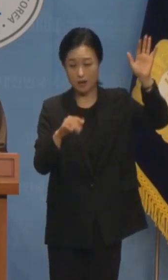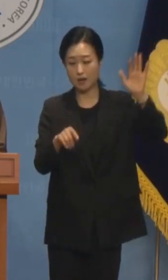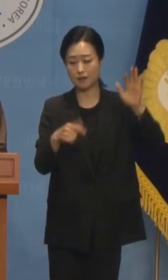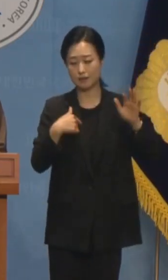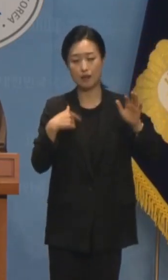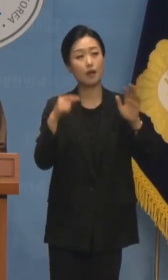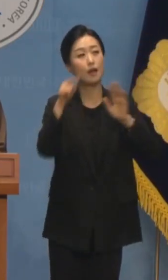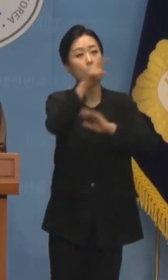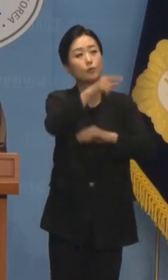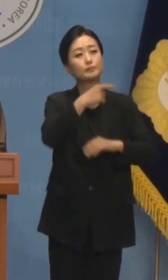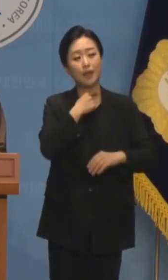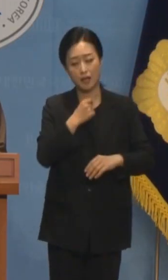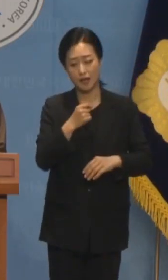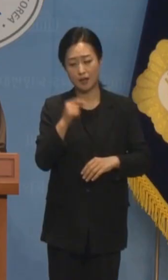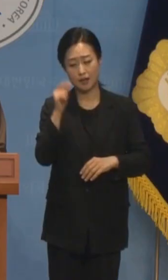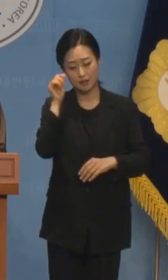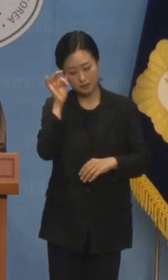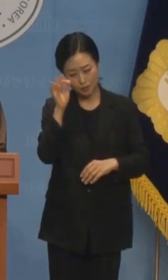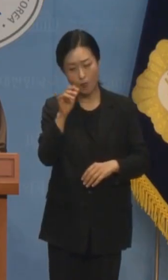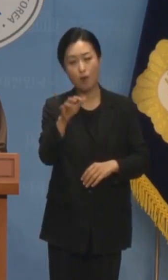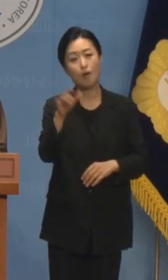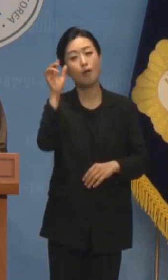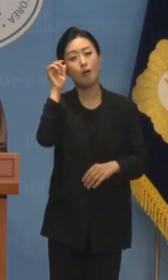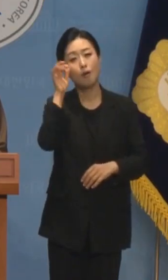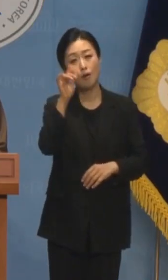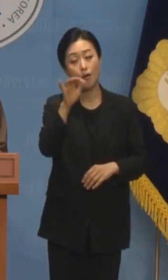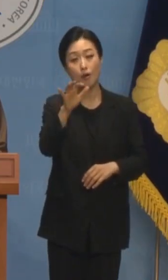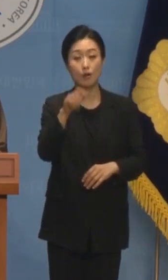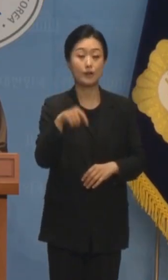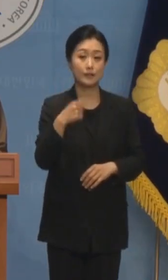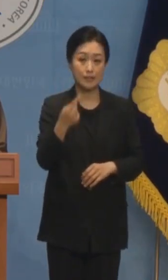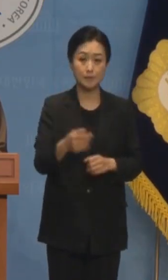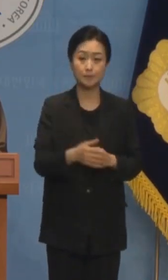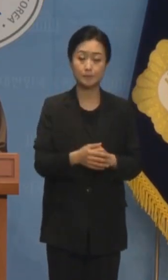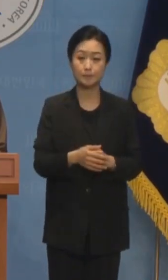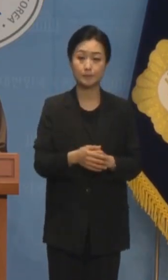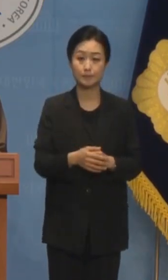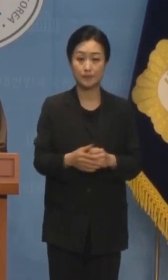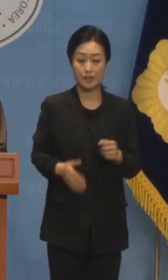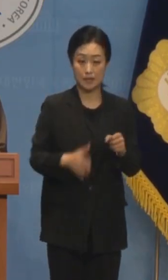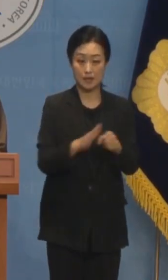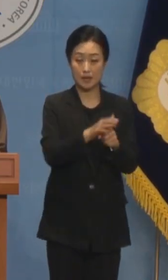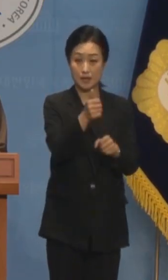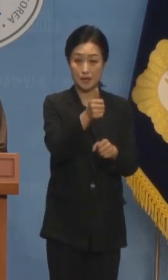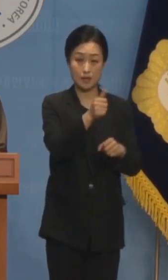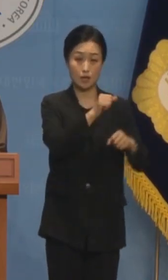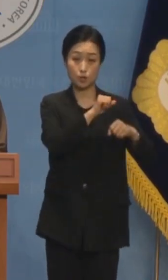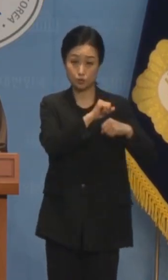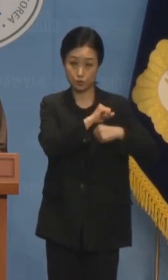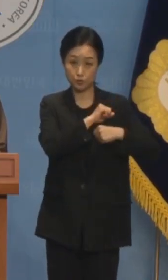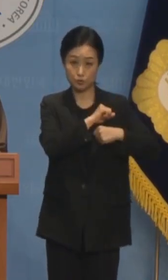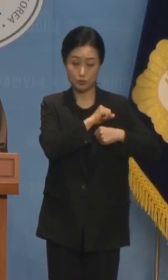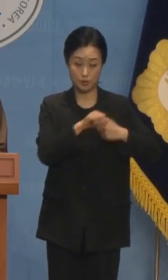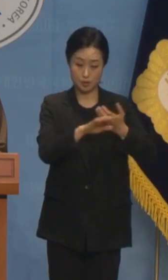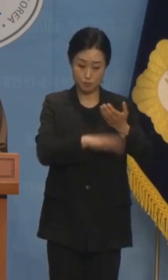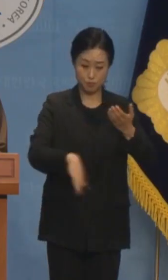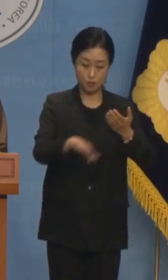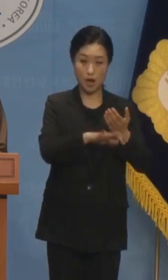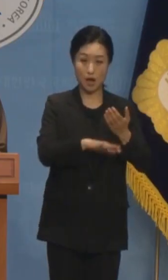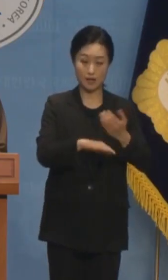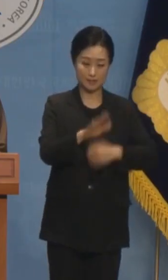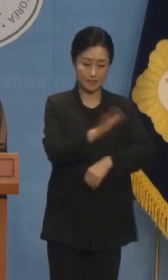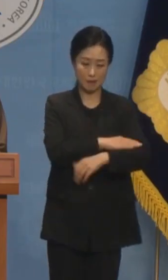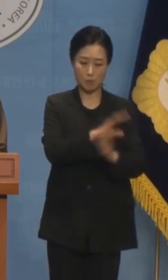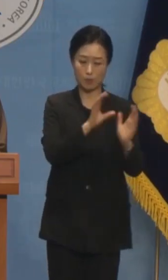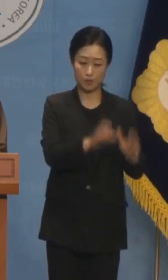이어 부하 지휘관들에게 책임 전과만 하고 본인을 회피하려는 모습에